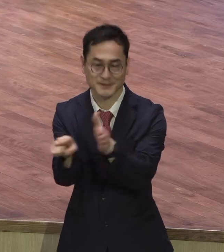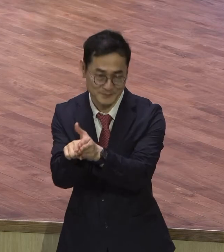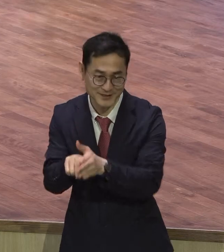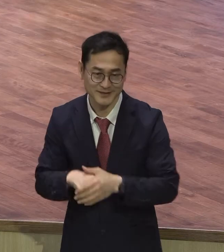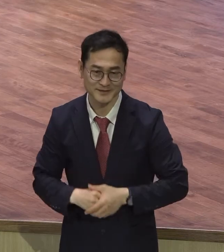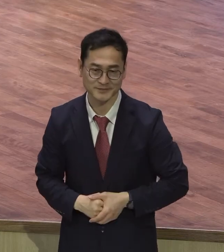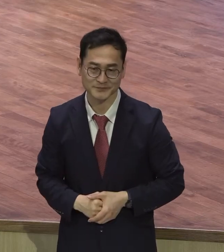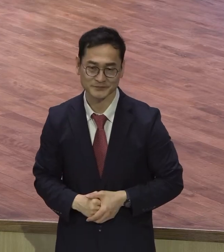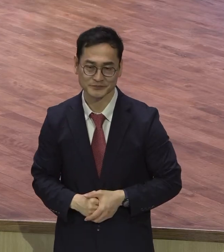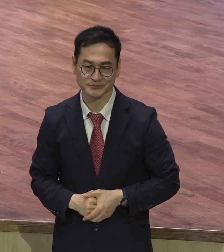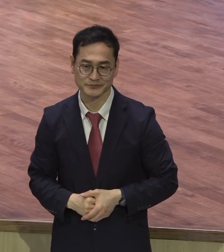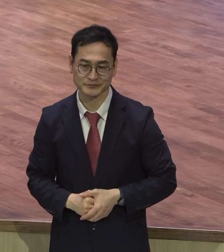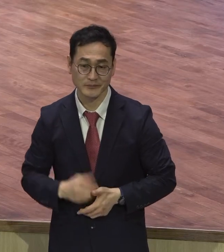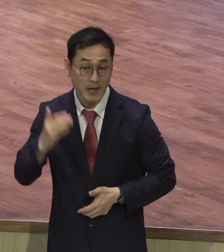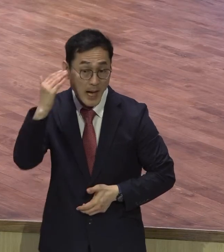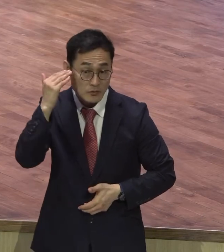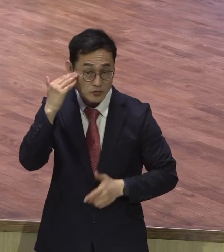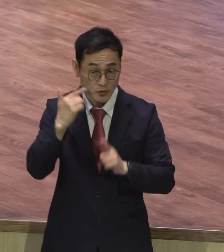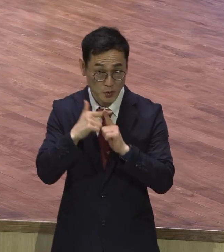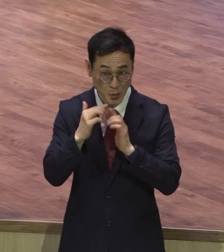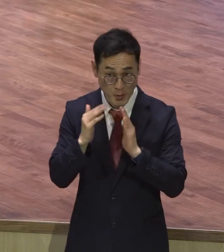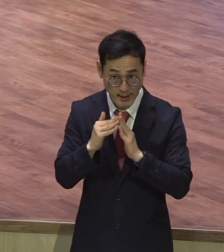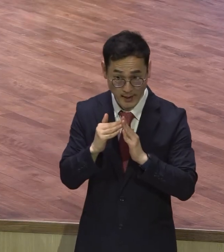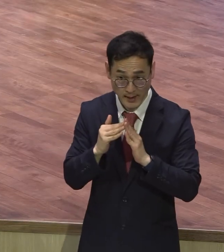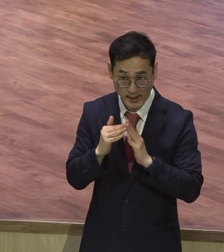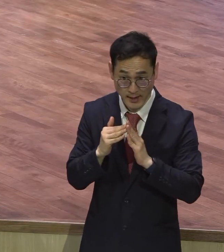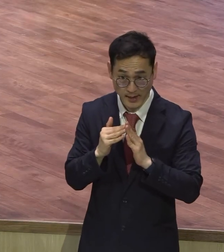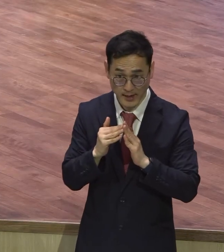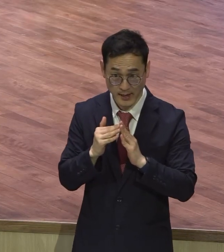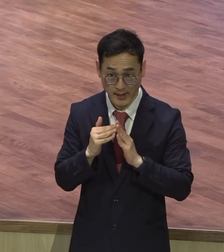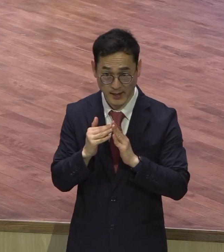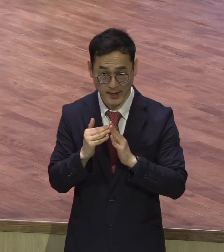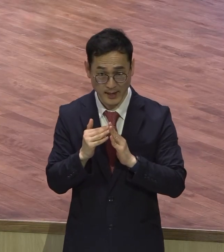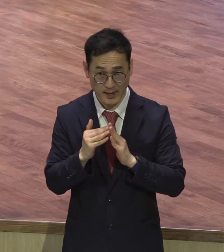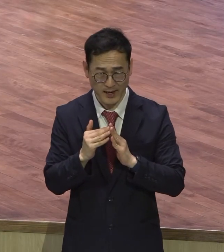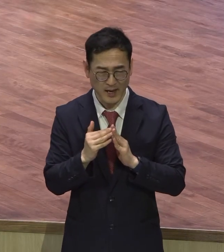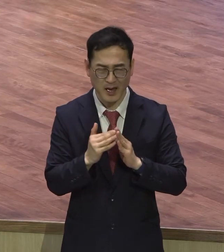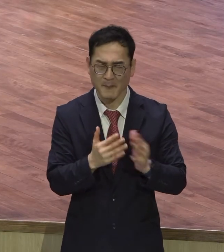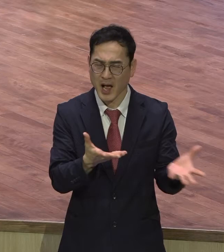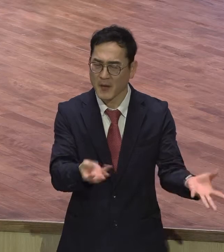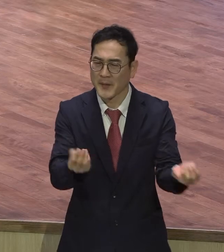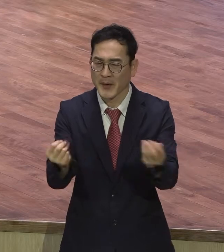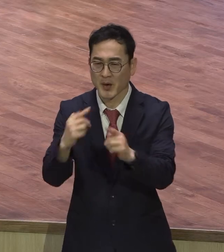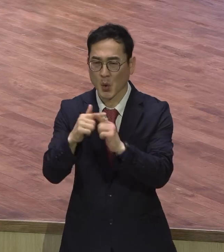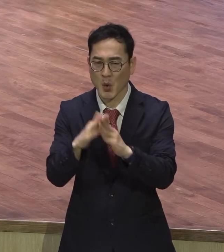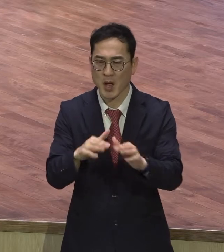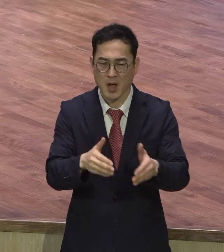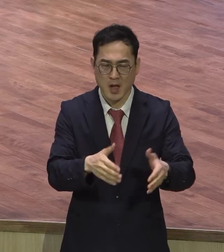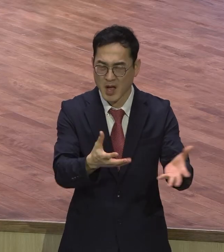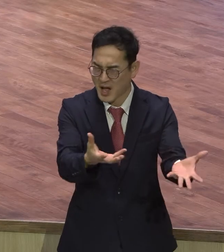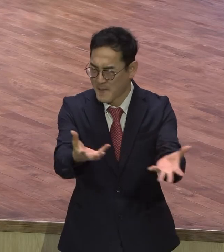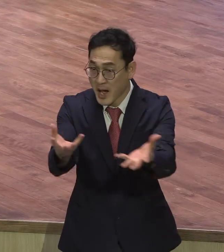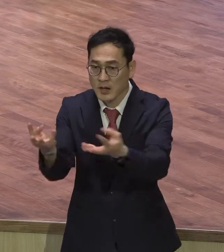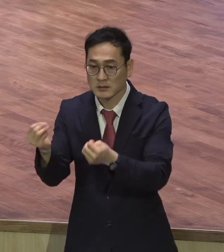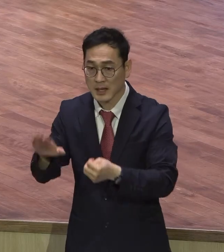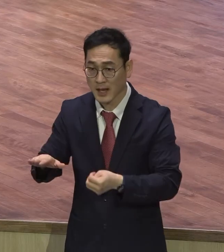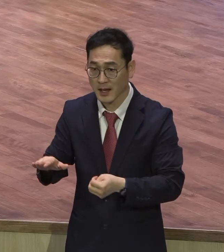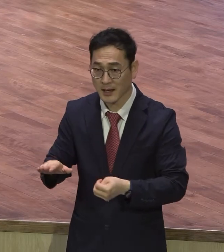지금 한국교회 이렇게 많지만 무속인들 차다가 전도해서 그 모든 거 다 철수시키면서 죽게